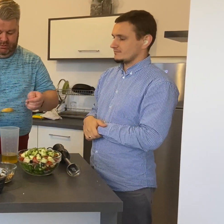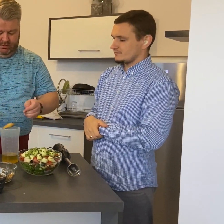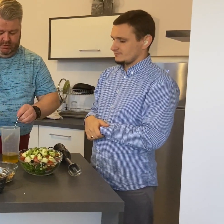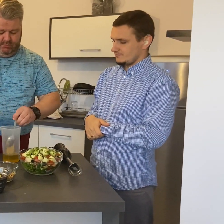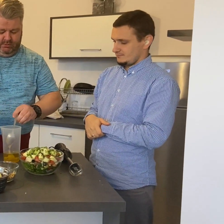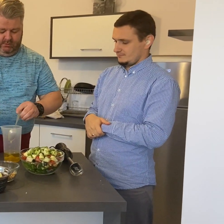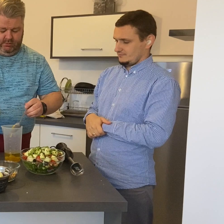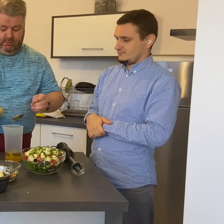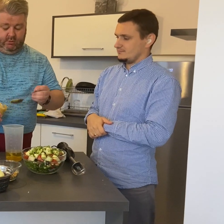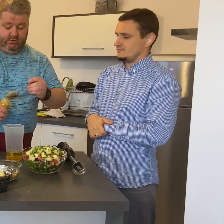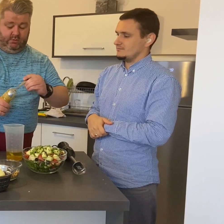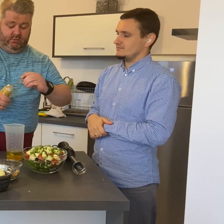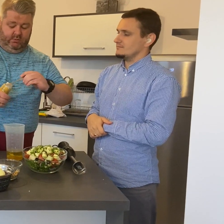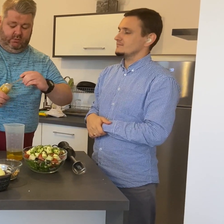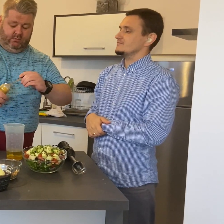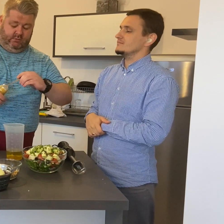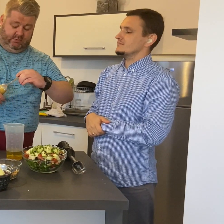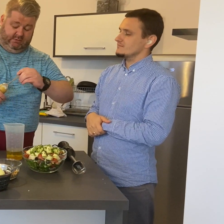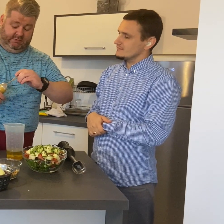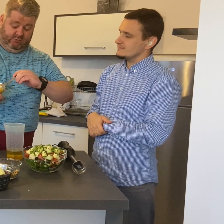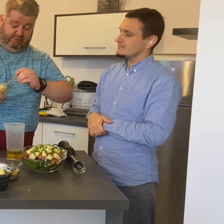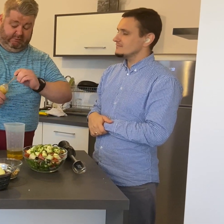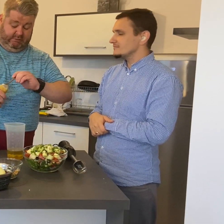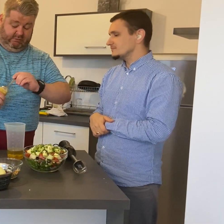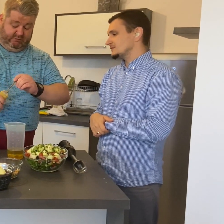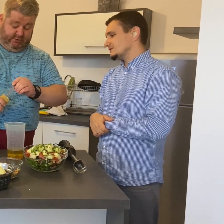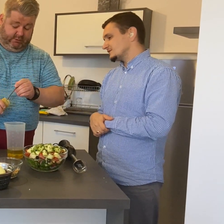Około dwóch łyżek.